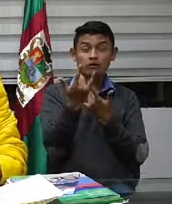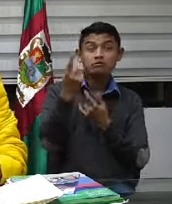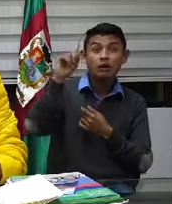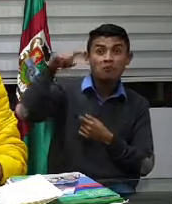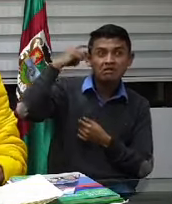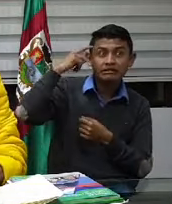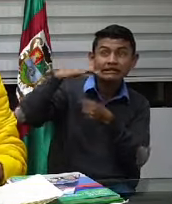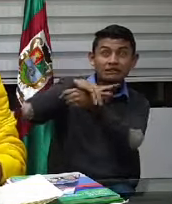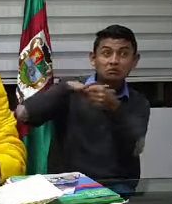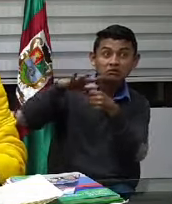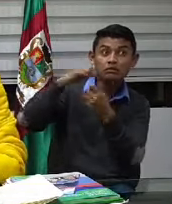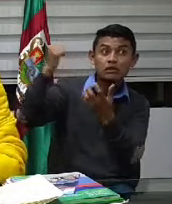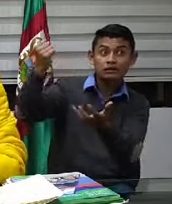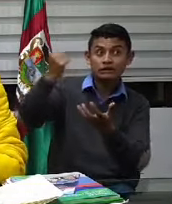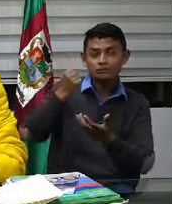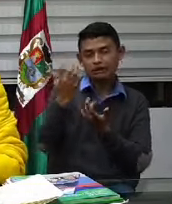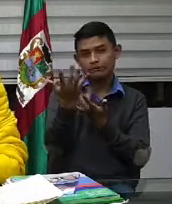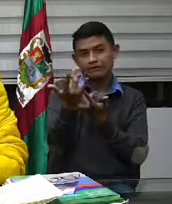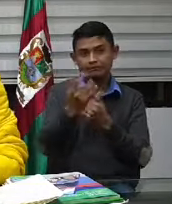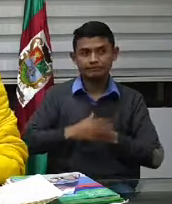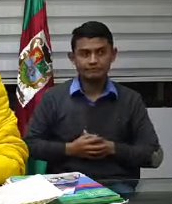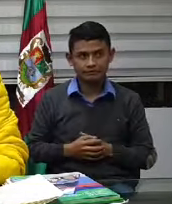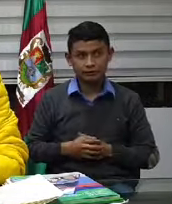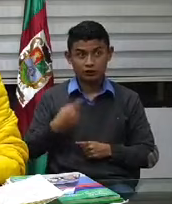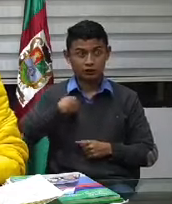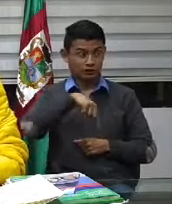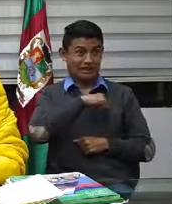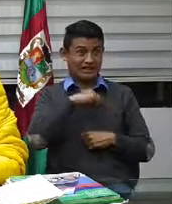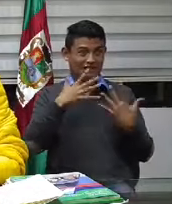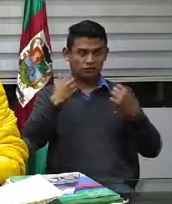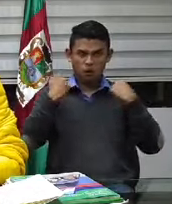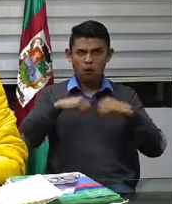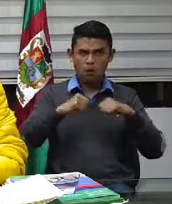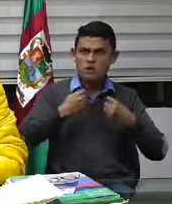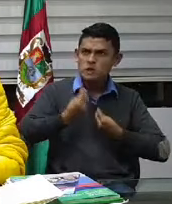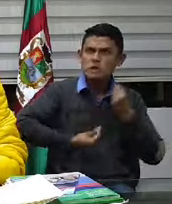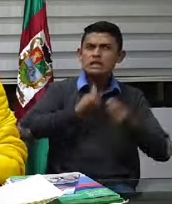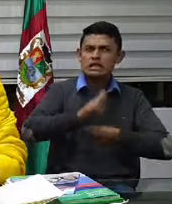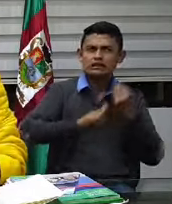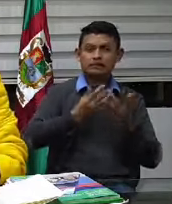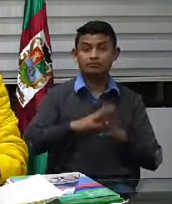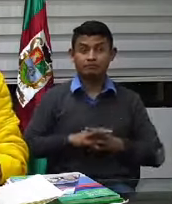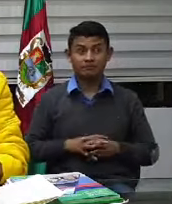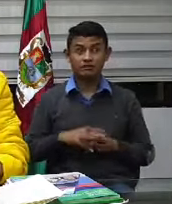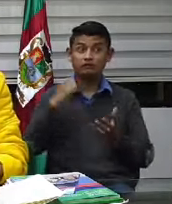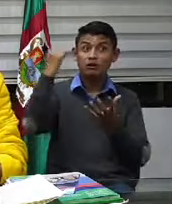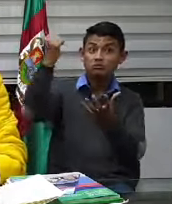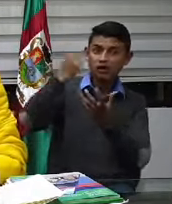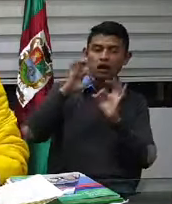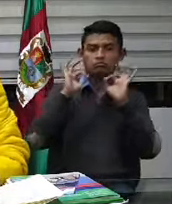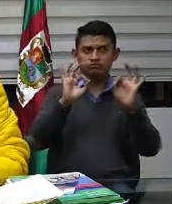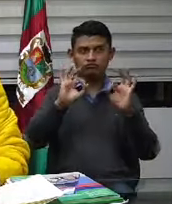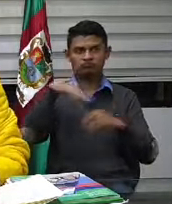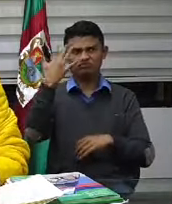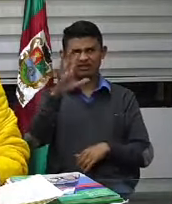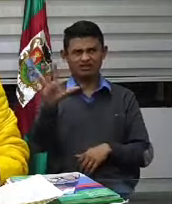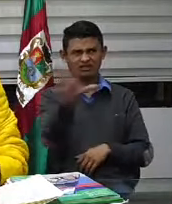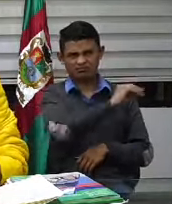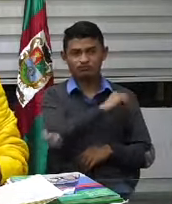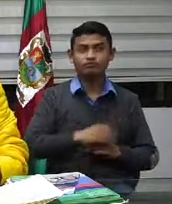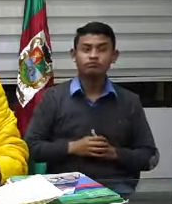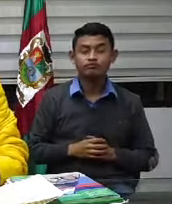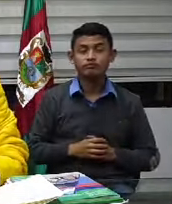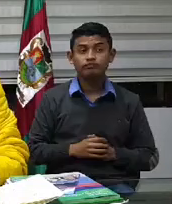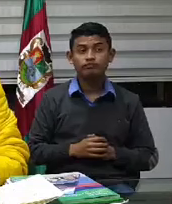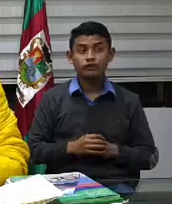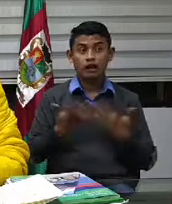nosotros que esperamos en esta primera fase por lo menos entregar unos 5 mil mercados quiero que con todas estas ayudas vamos a entregar entre y las